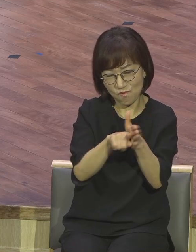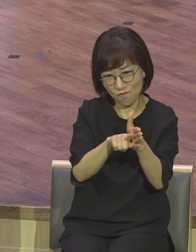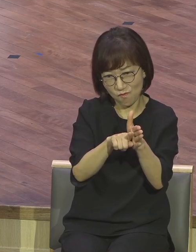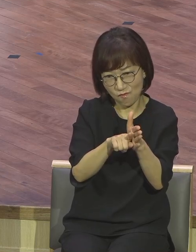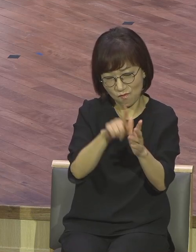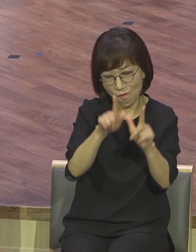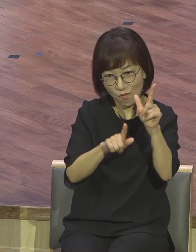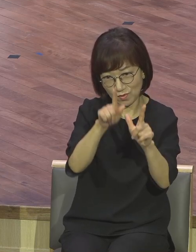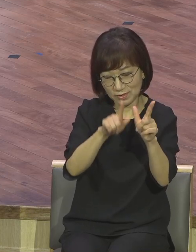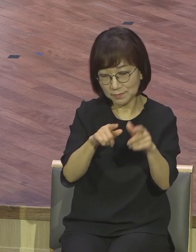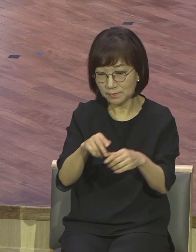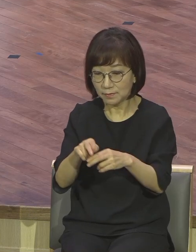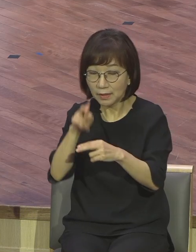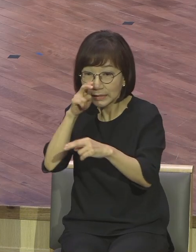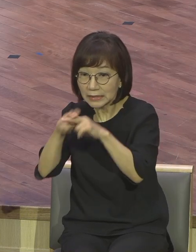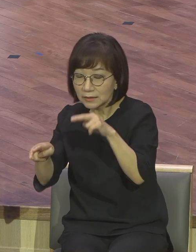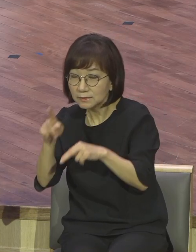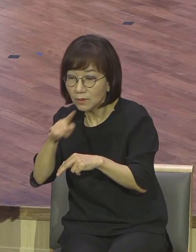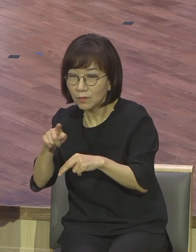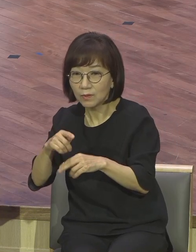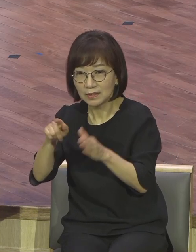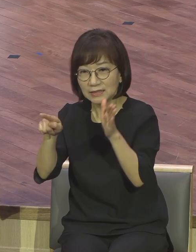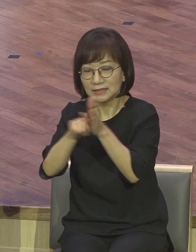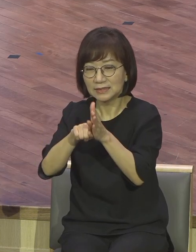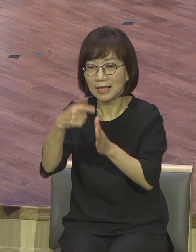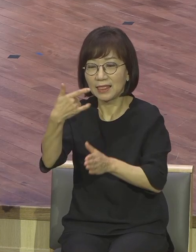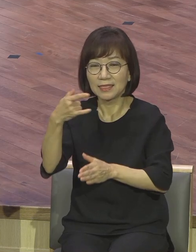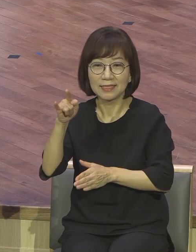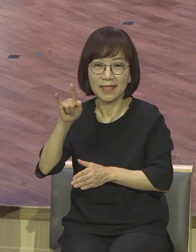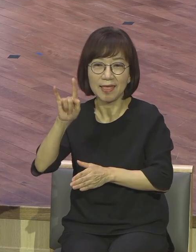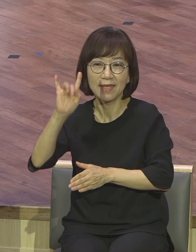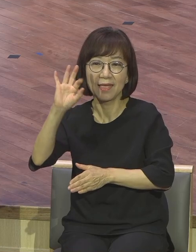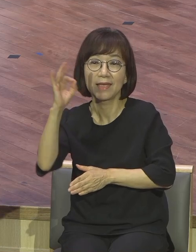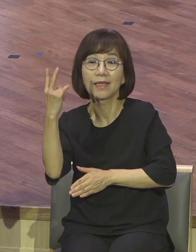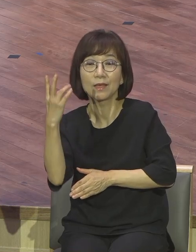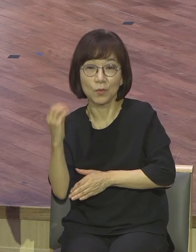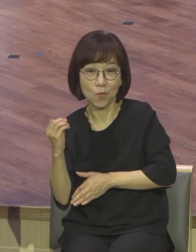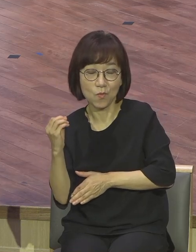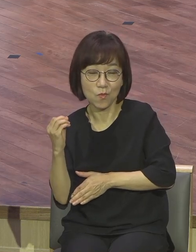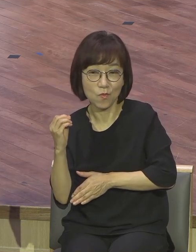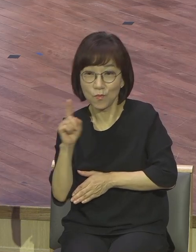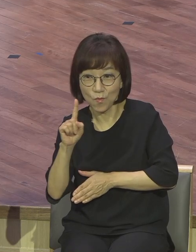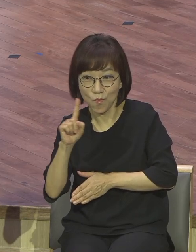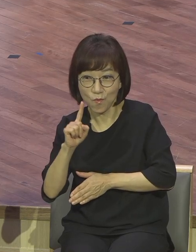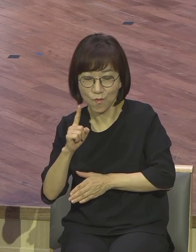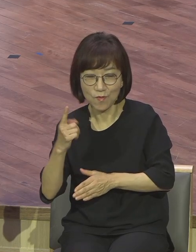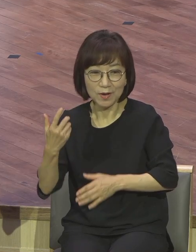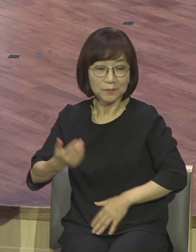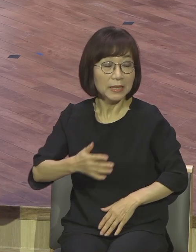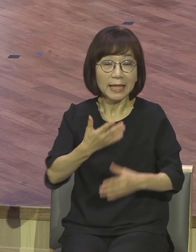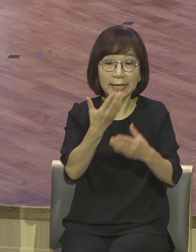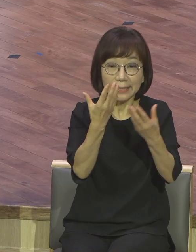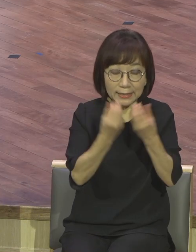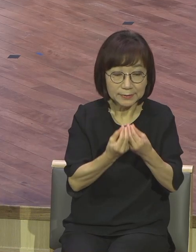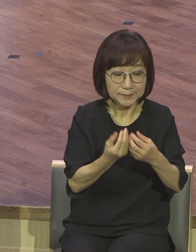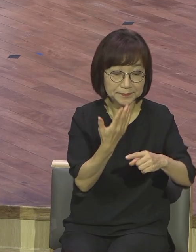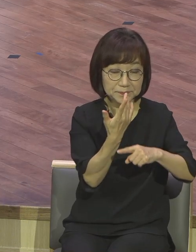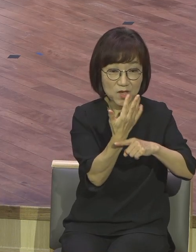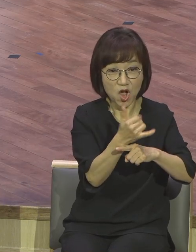신앙의 내용이에요. 그러므로 등은 준비했지만 기름을 준비하지 않았다. 이 말은